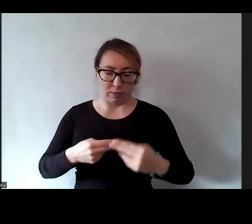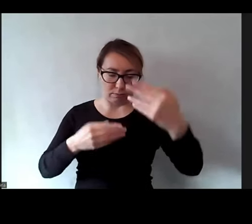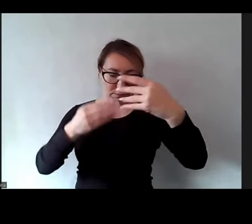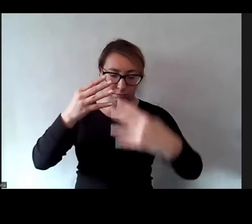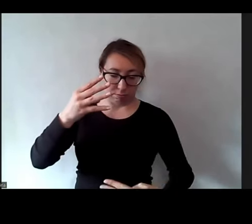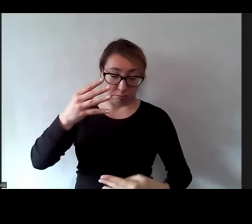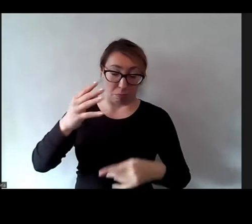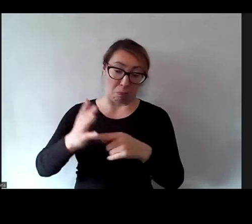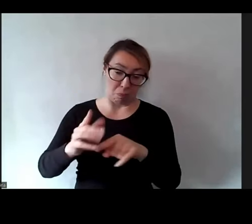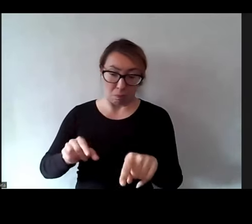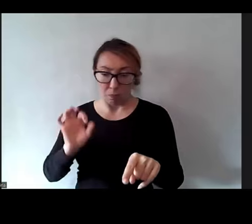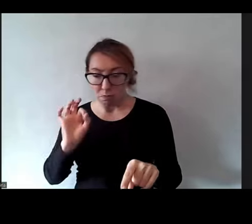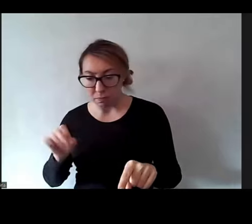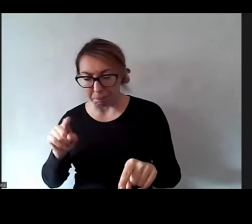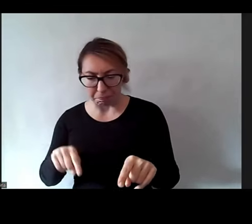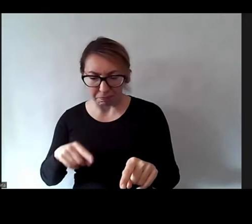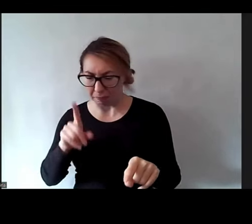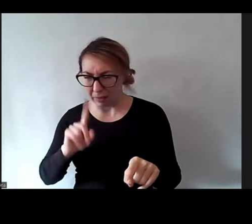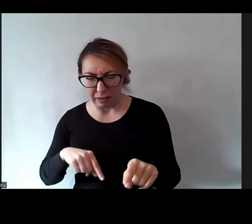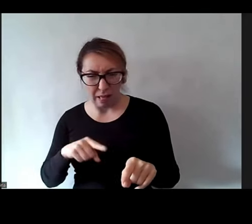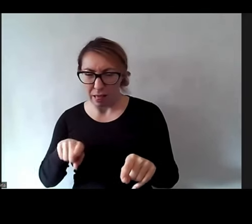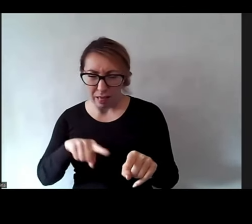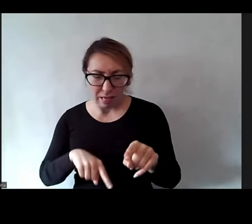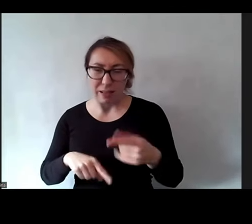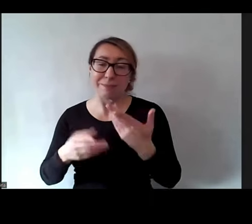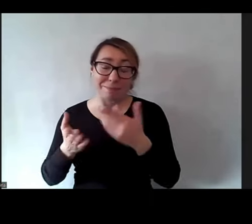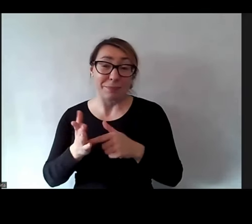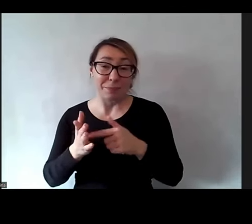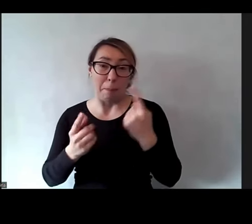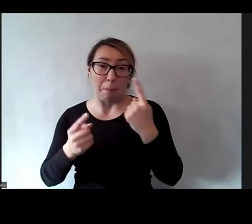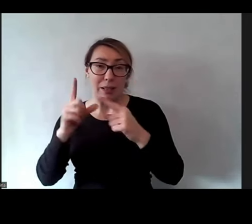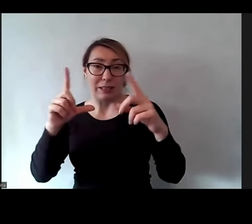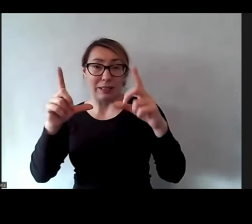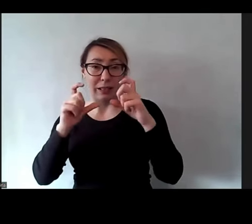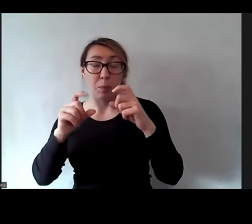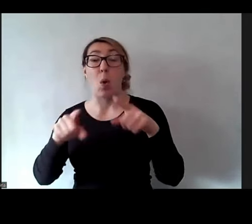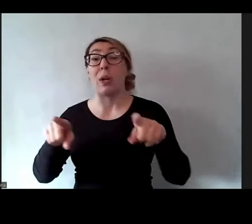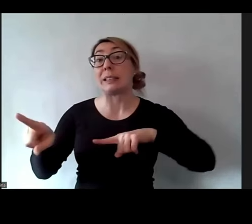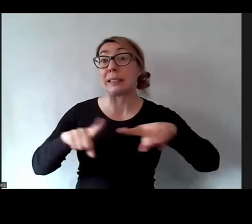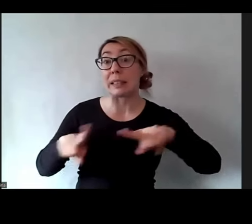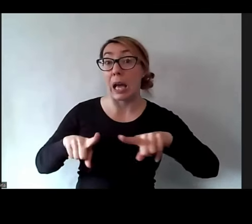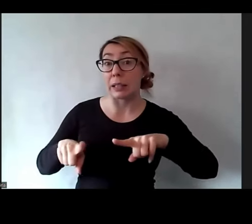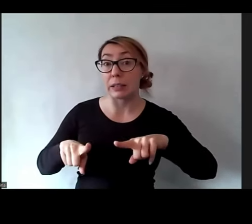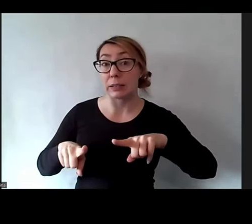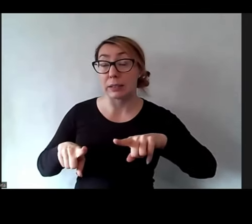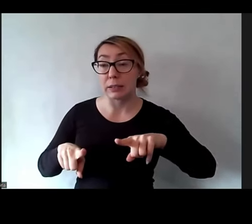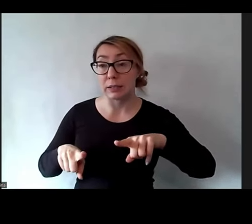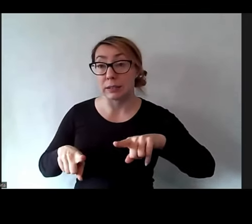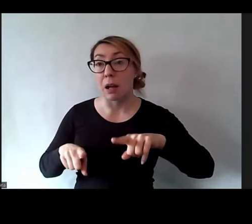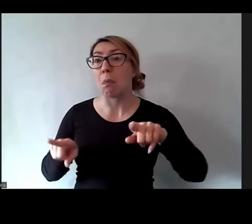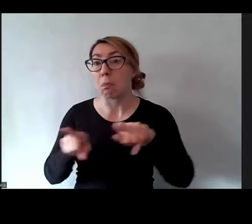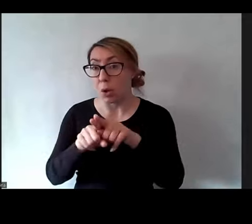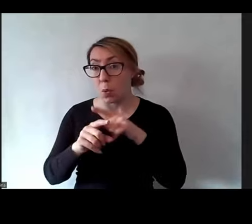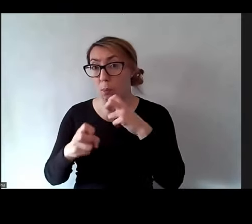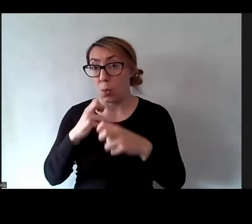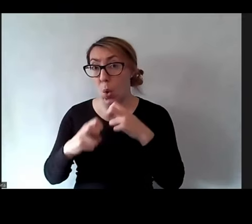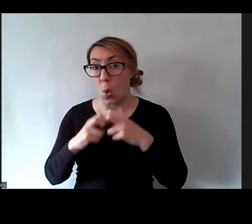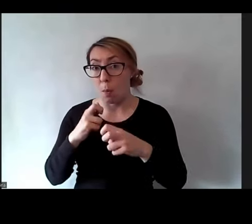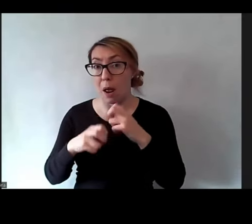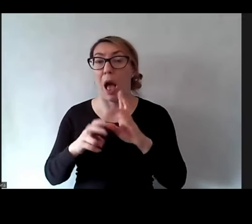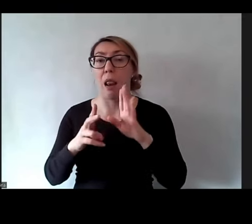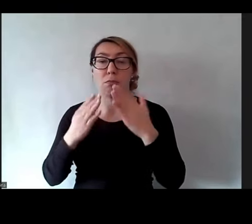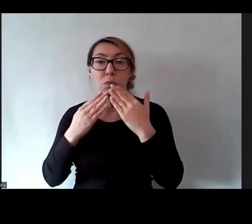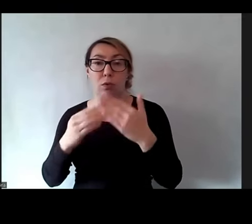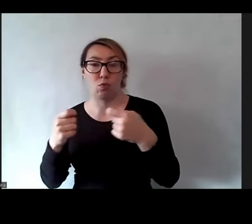odpowiedź jest dobra, to nam się nie podoba. Myślę, że zdjęcia, bo ze znakami też były problemy, ale tutaj dzięki